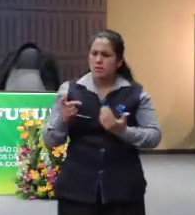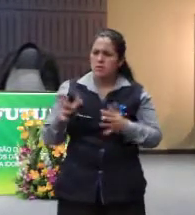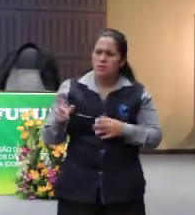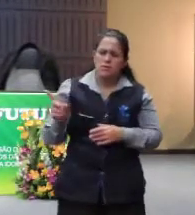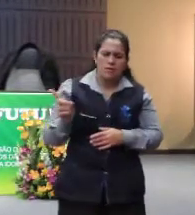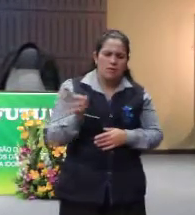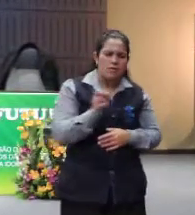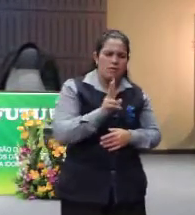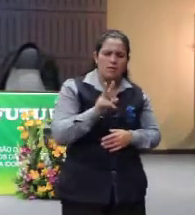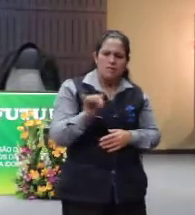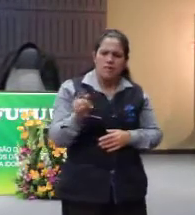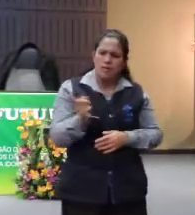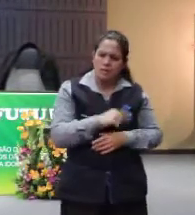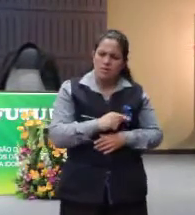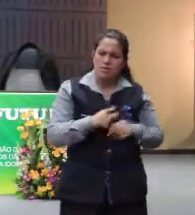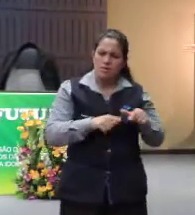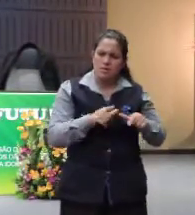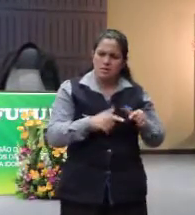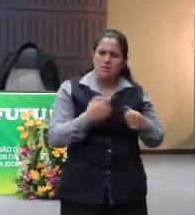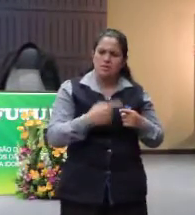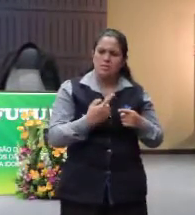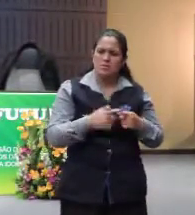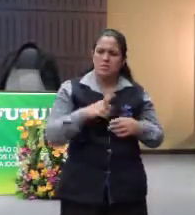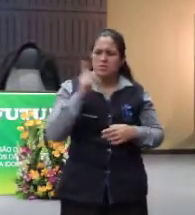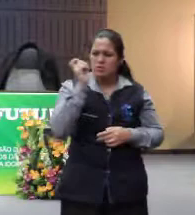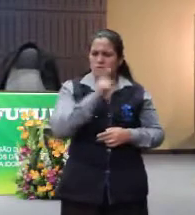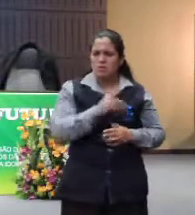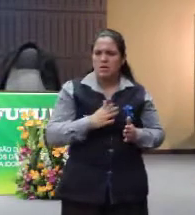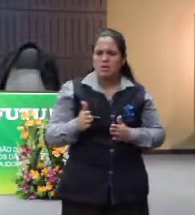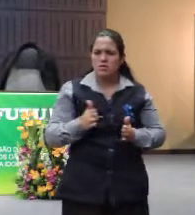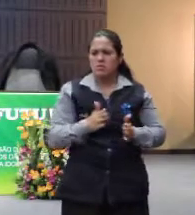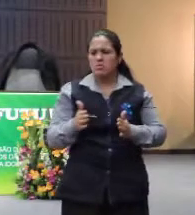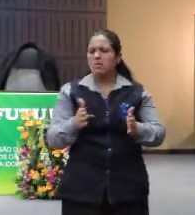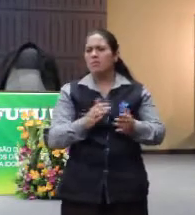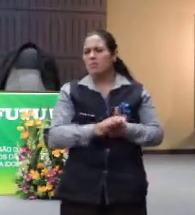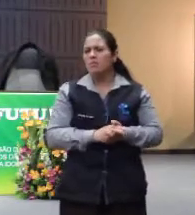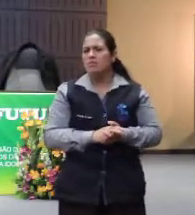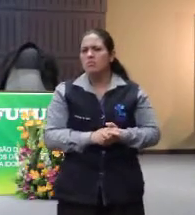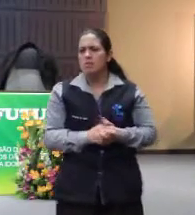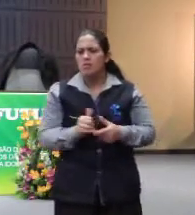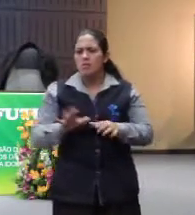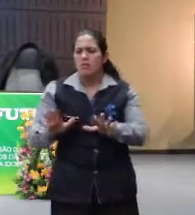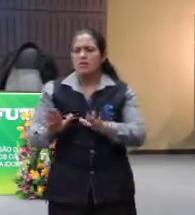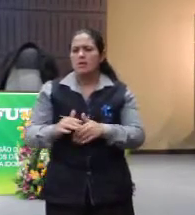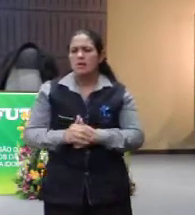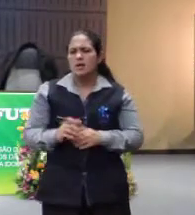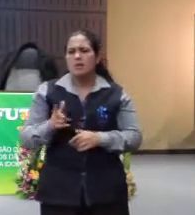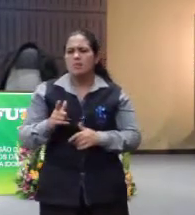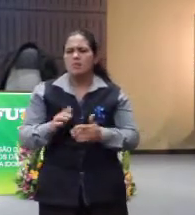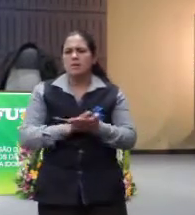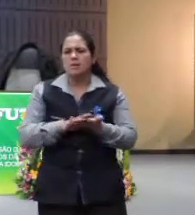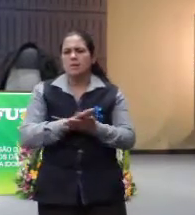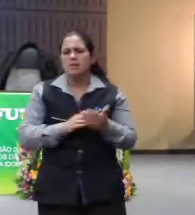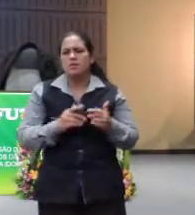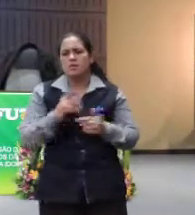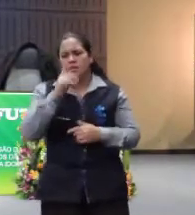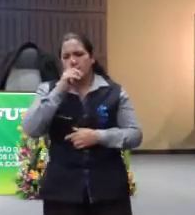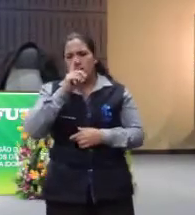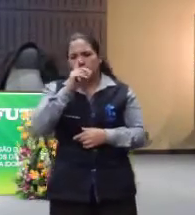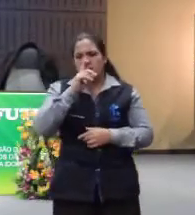trabalhar para evitar problemas no transporte, no trajeto. Para que ele não tivesse muito risco no trajeto.